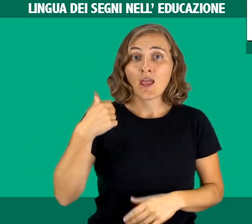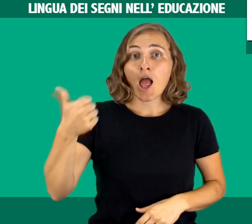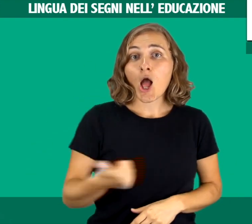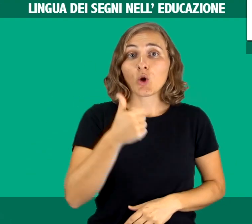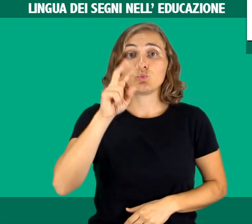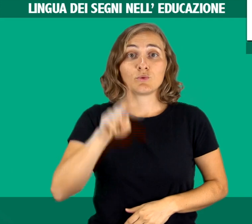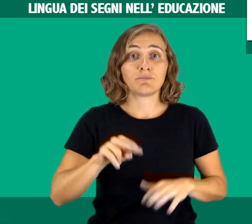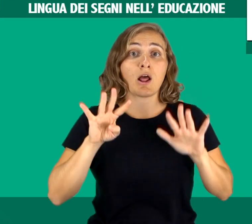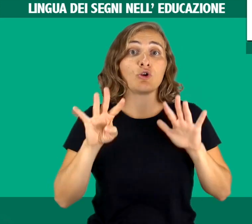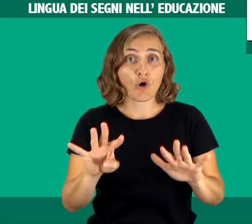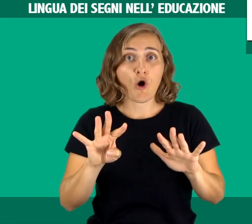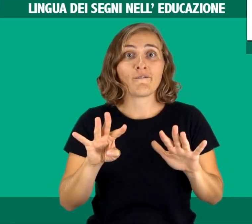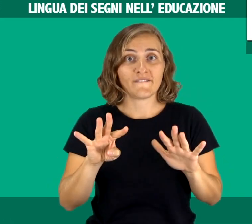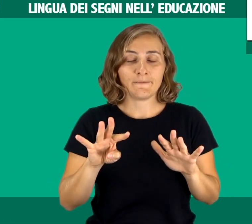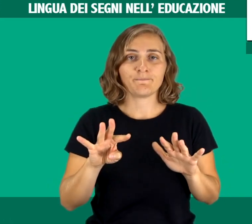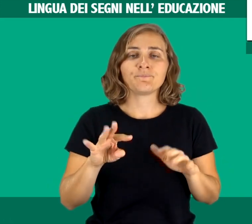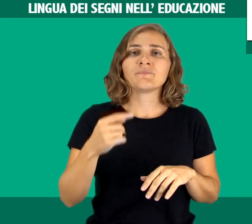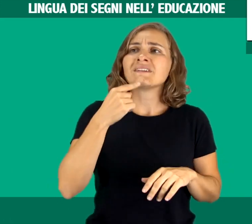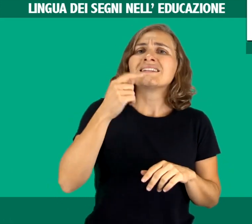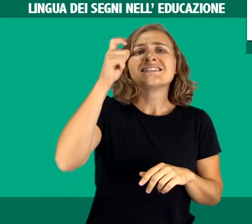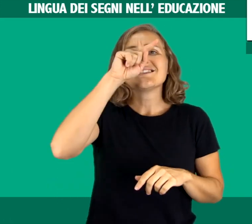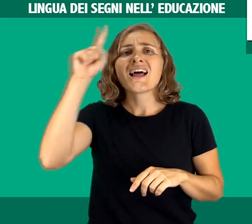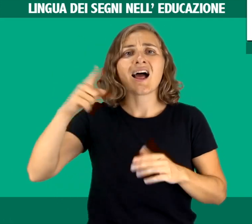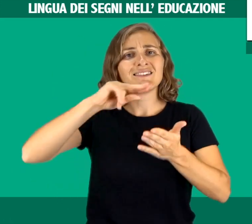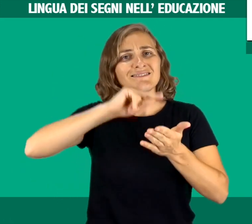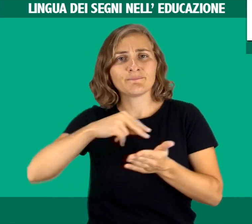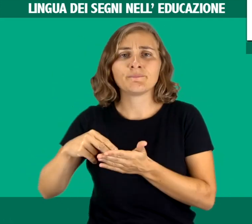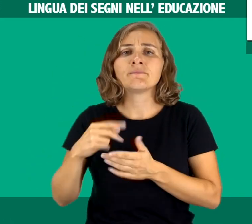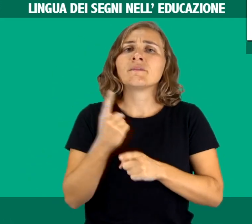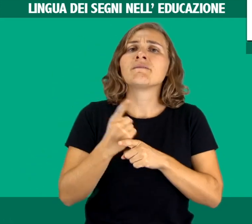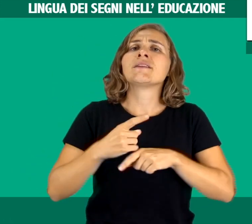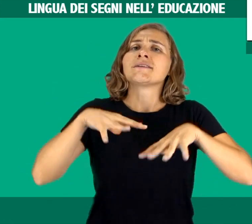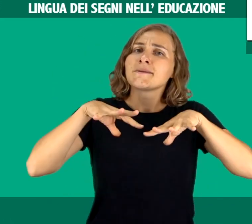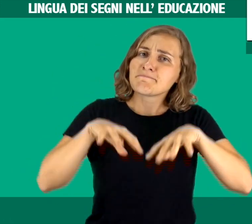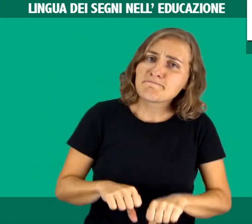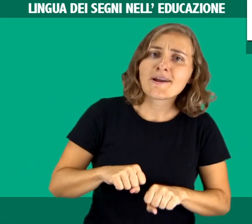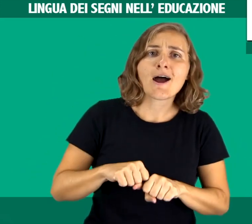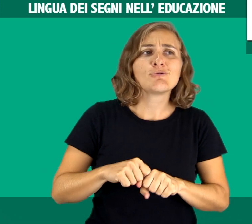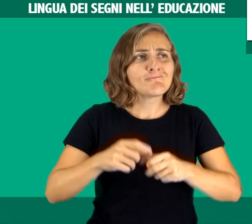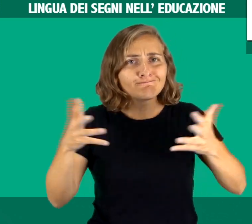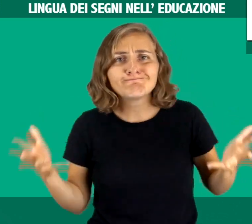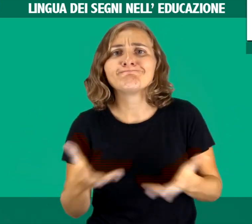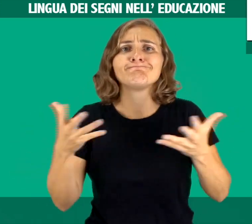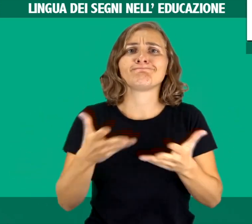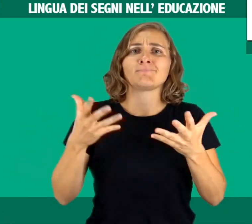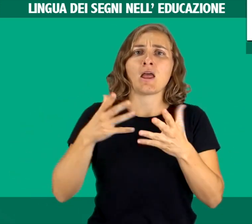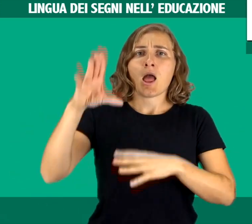Come si legge invece nella Convenzione ONU sui diritti delle persone con disabilità, ratificata dall'Italia nel 2009,